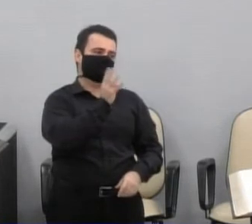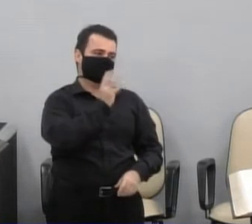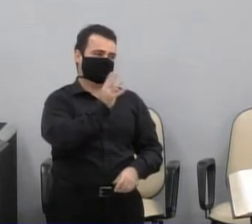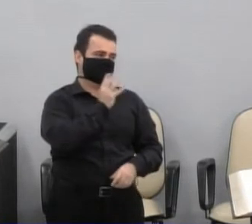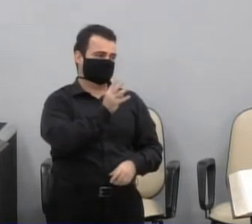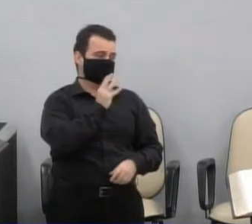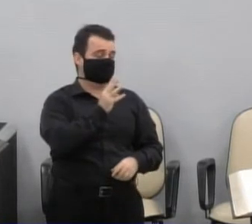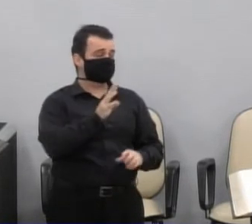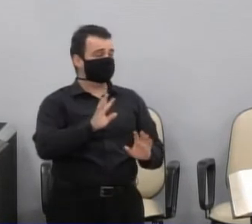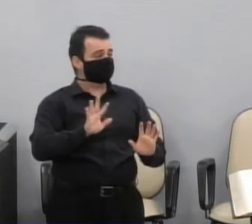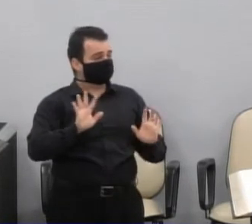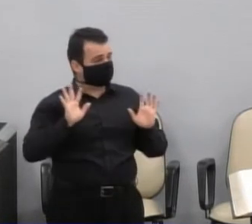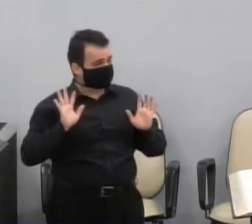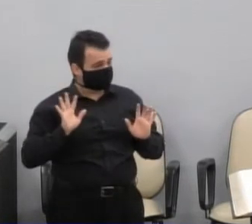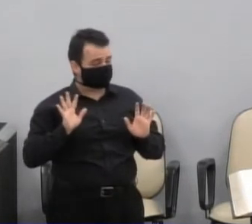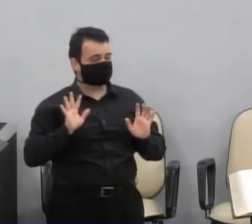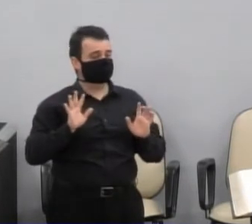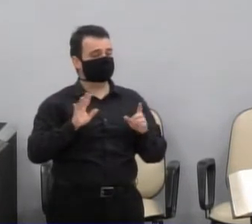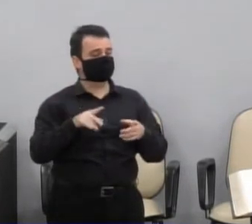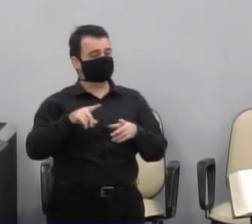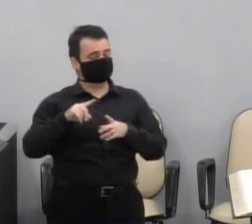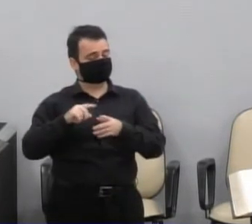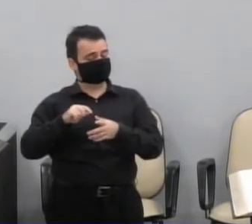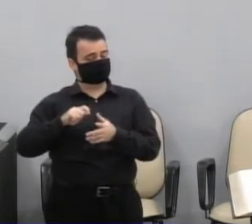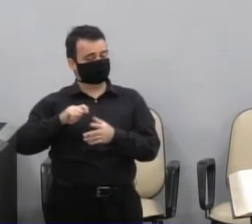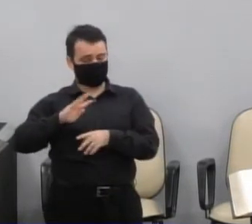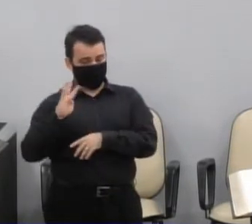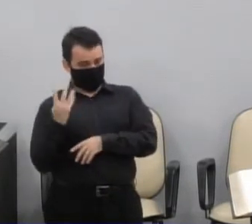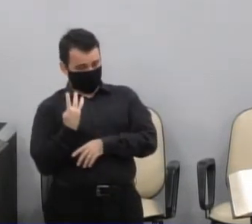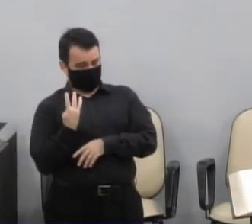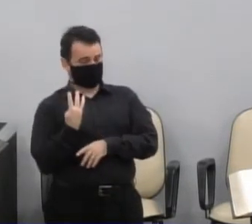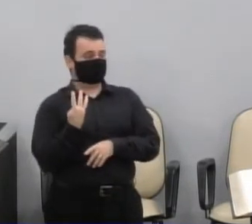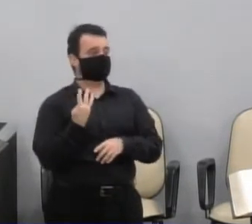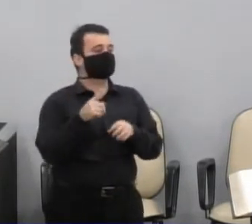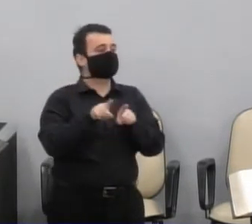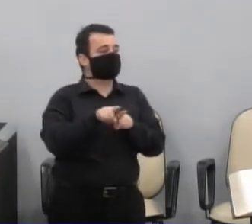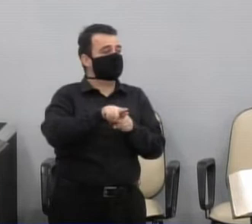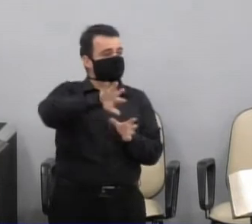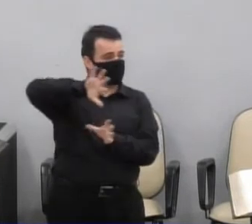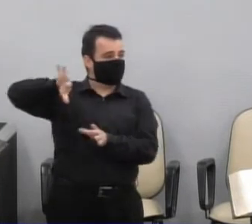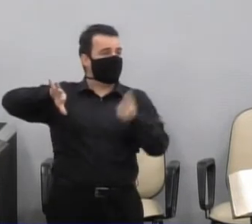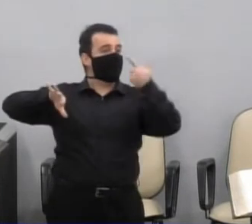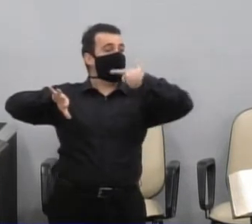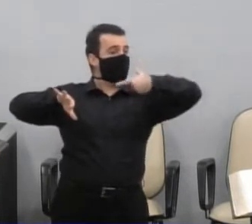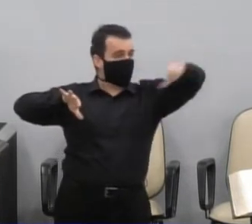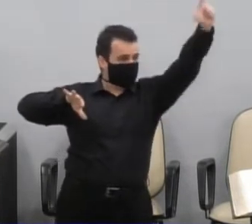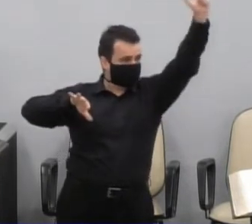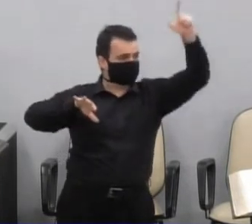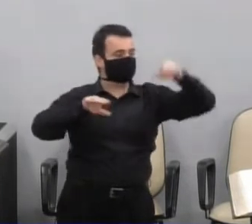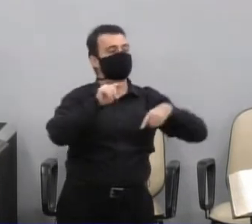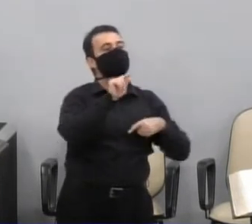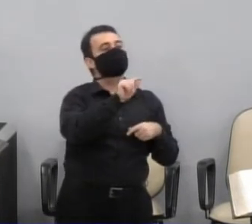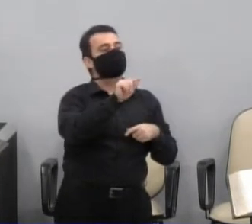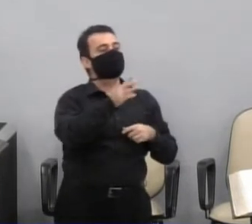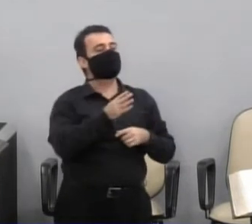movimento, e com aquele outro movimento, que não pode ser esquecido, modéstia à parte, aquela ida